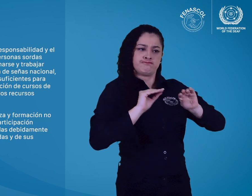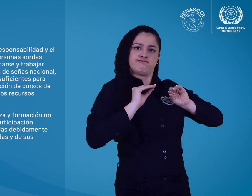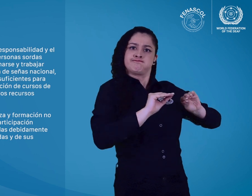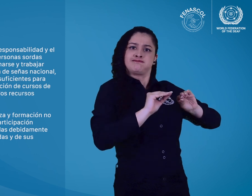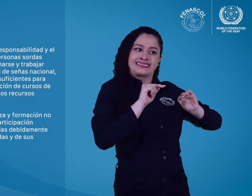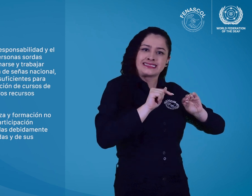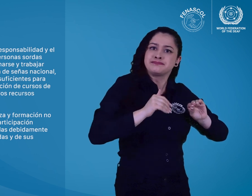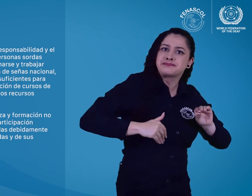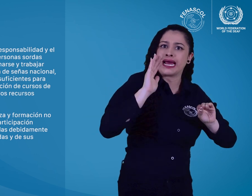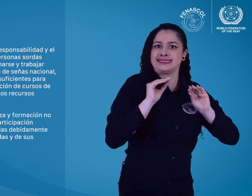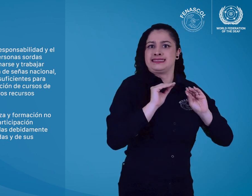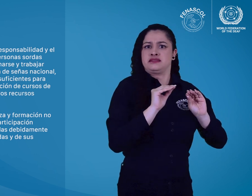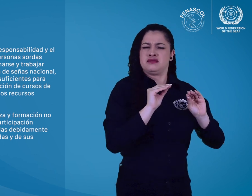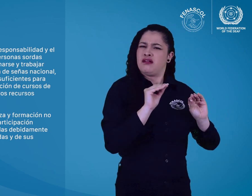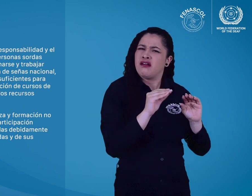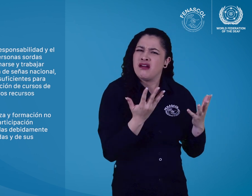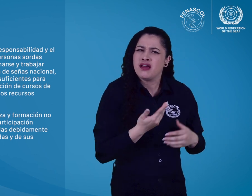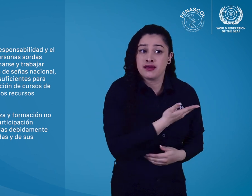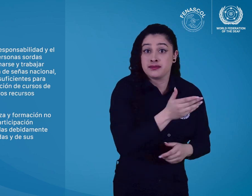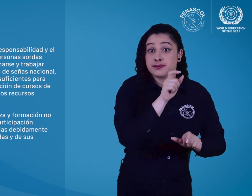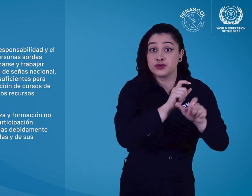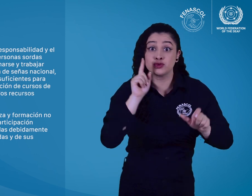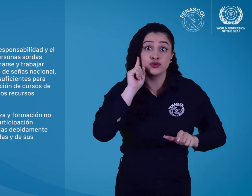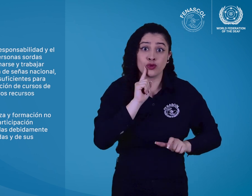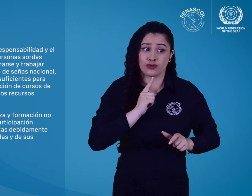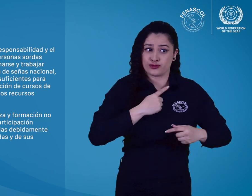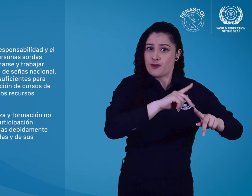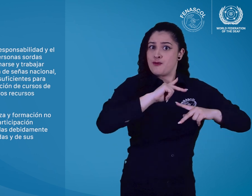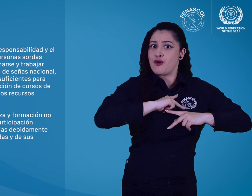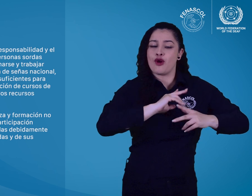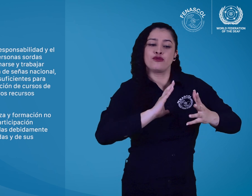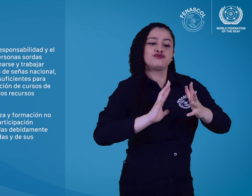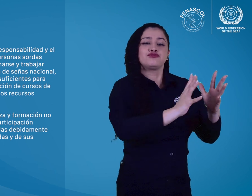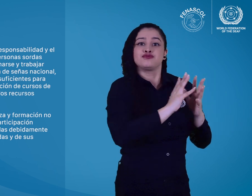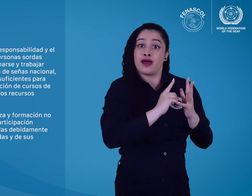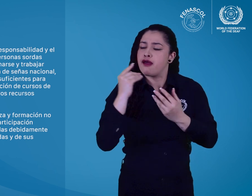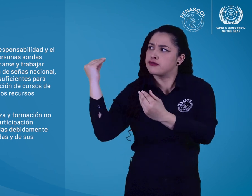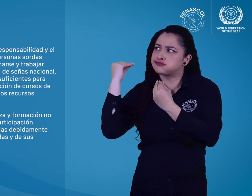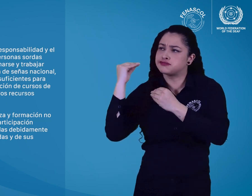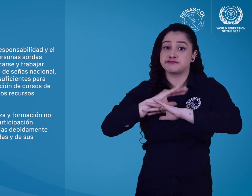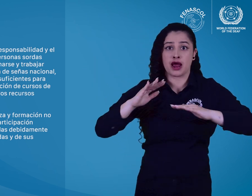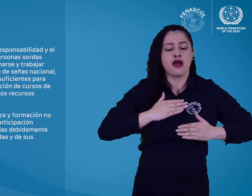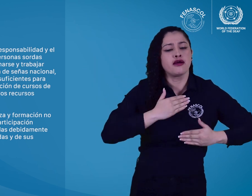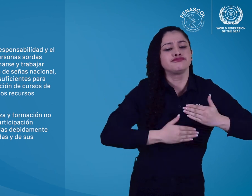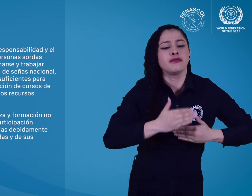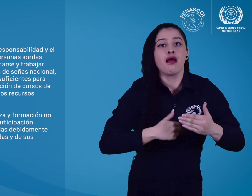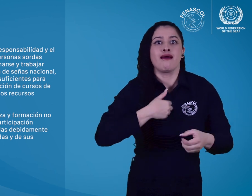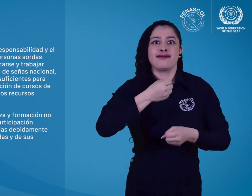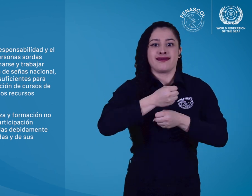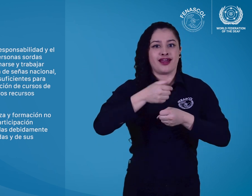personas sordas tengan la oportunidad de formarse y trabajar como profesores de su lengua